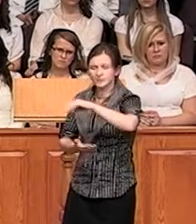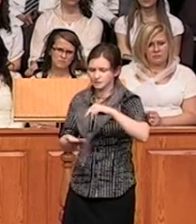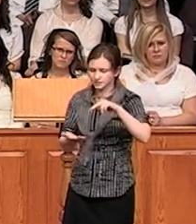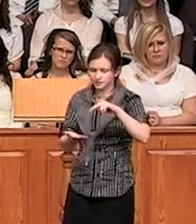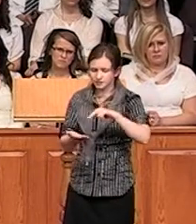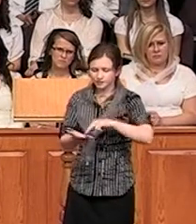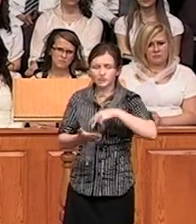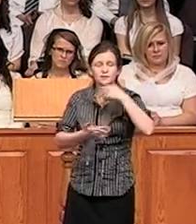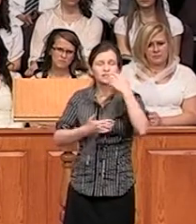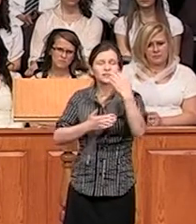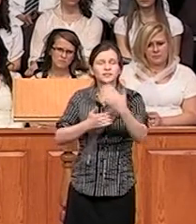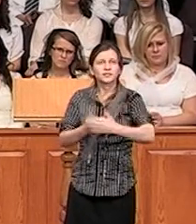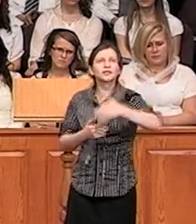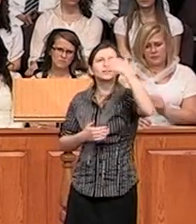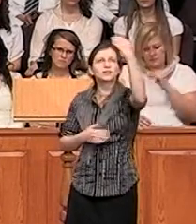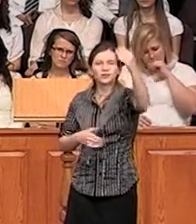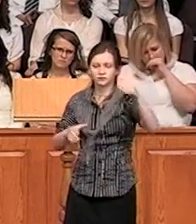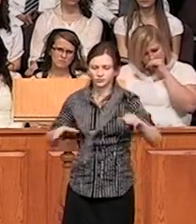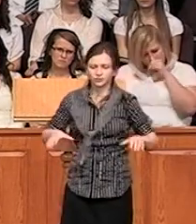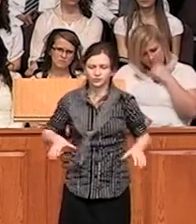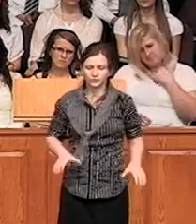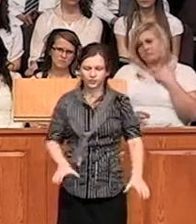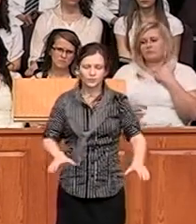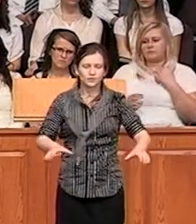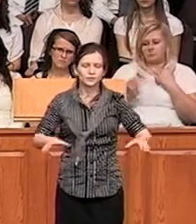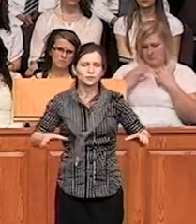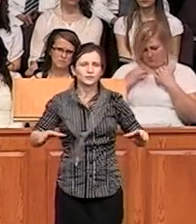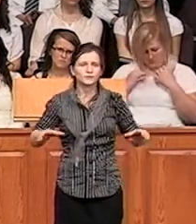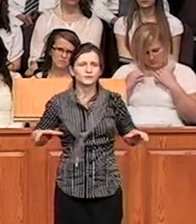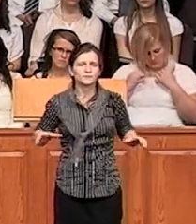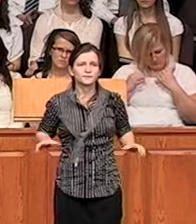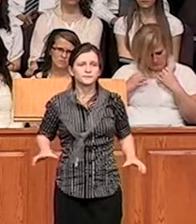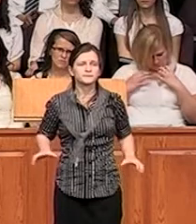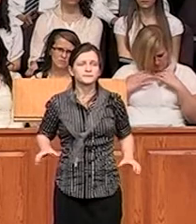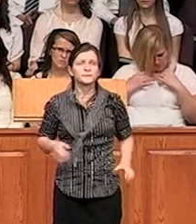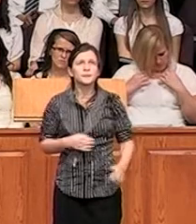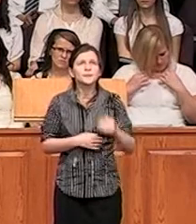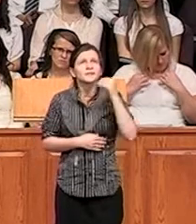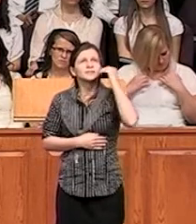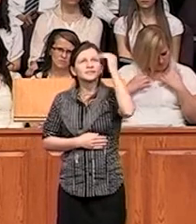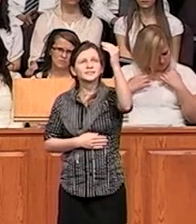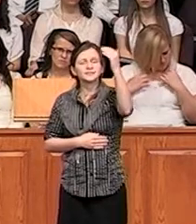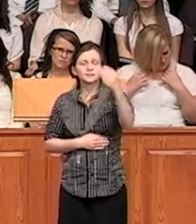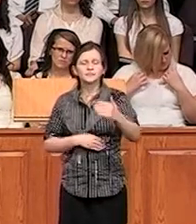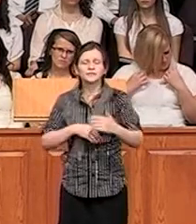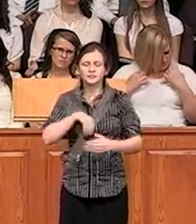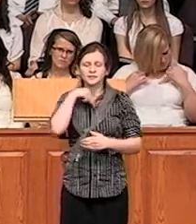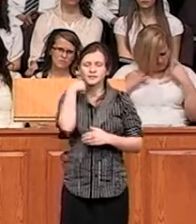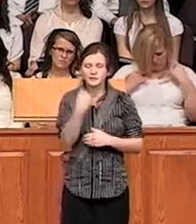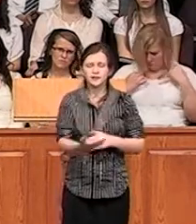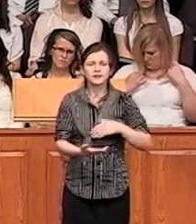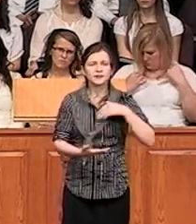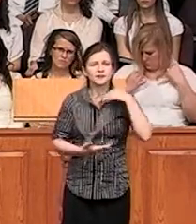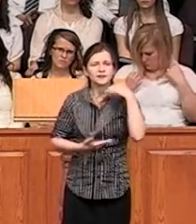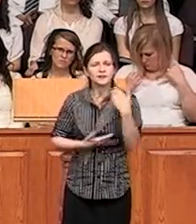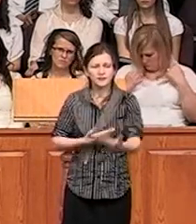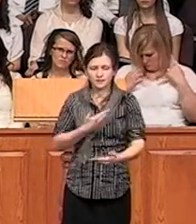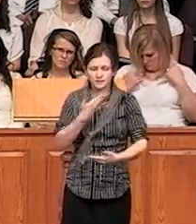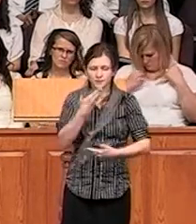пристанут перед Его престолом. И Он взойдет,